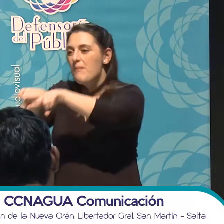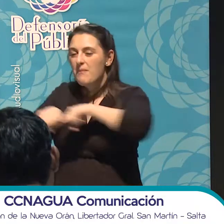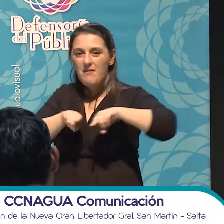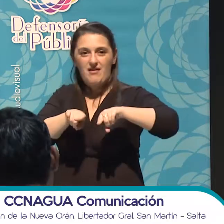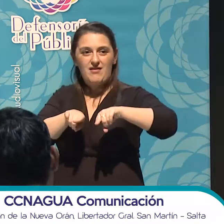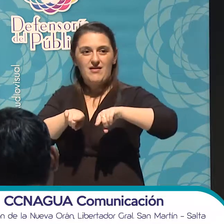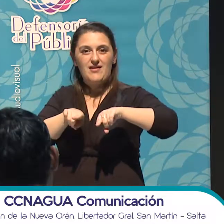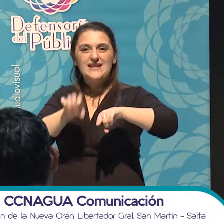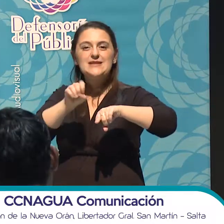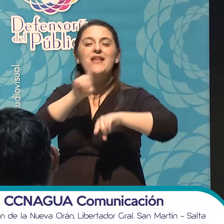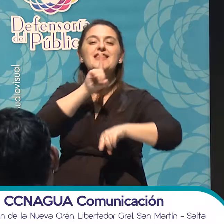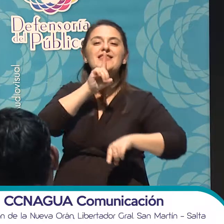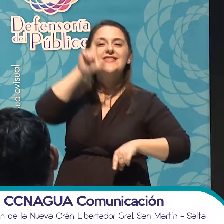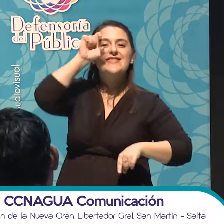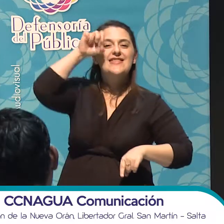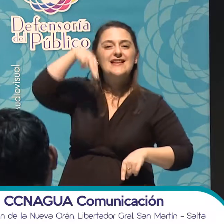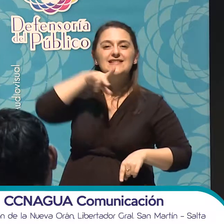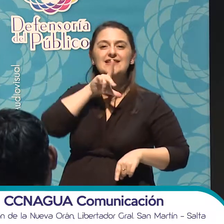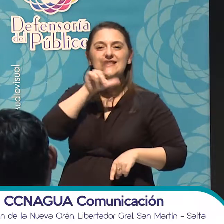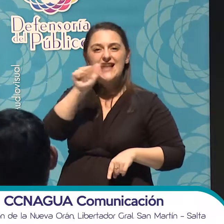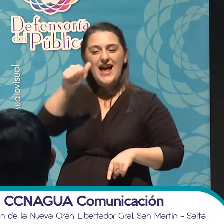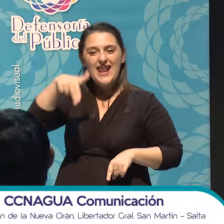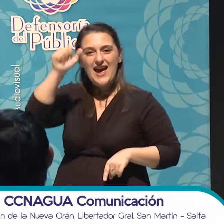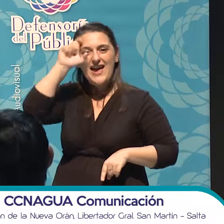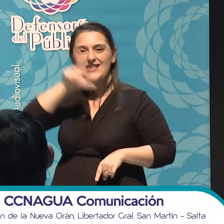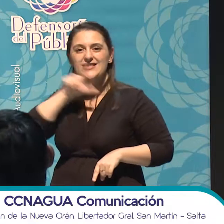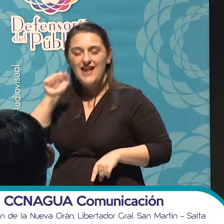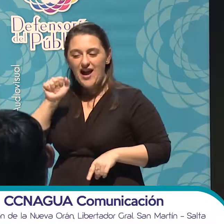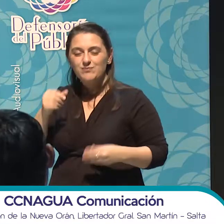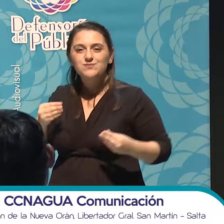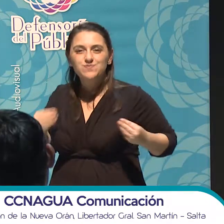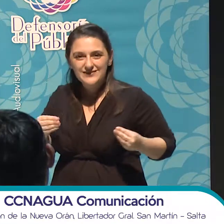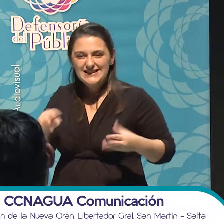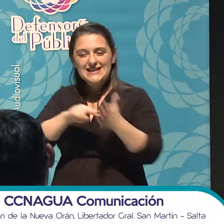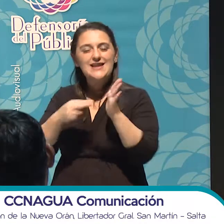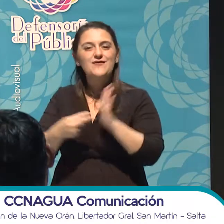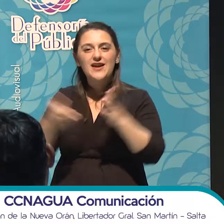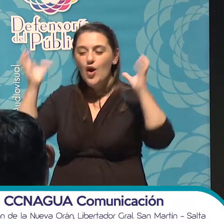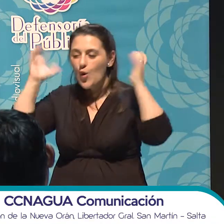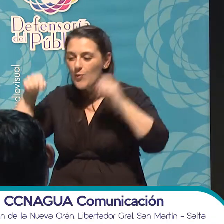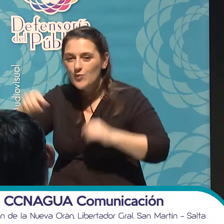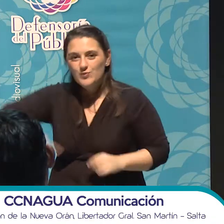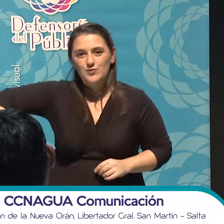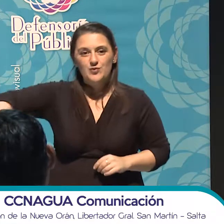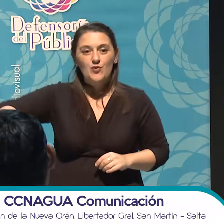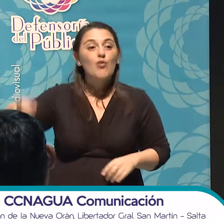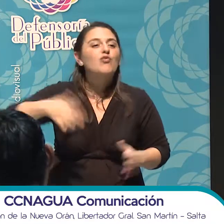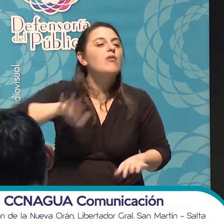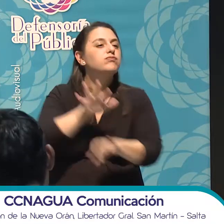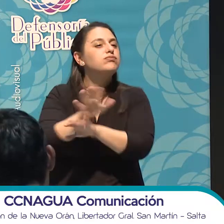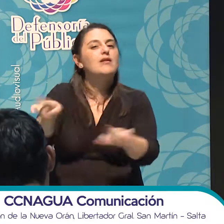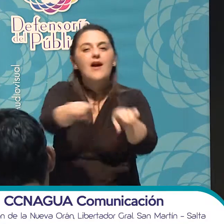Tentan Arendta, ya para un medio de comunicación, hermanos que trabajamos